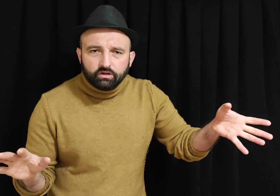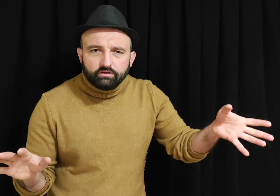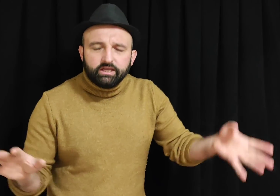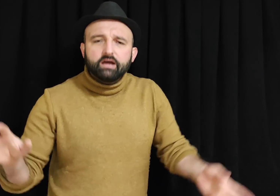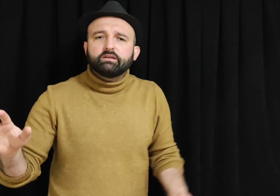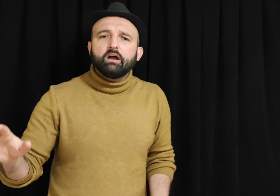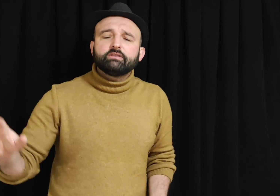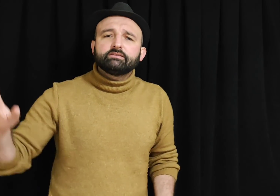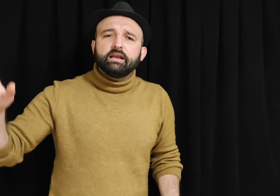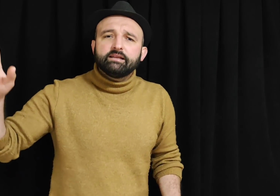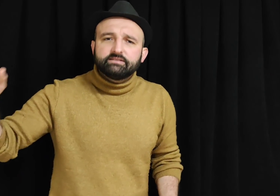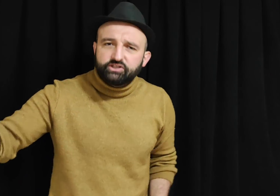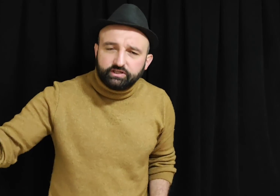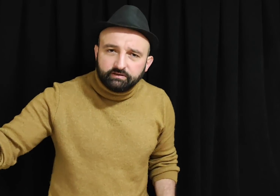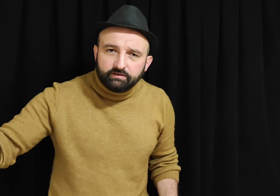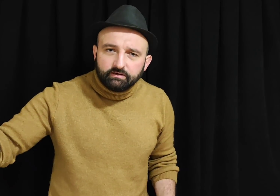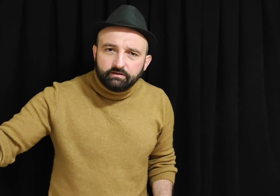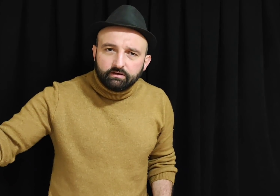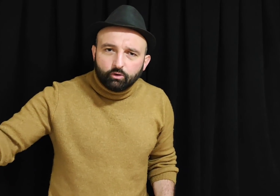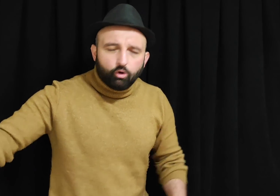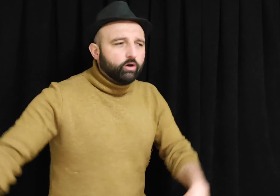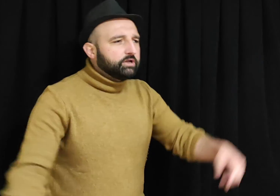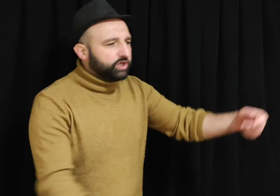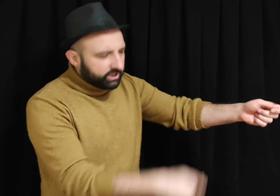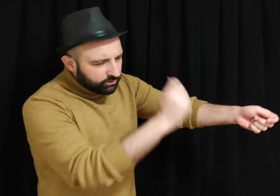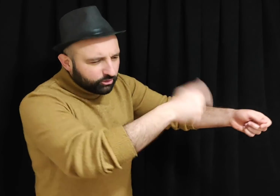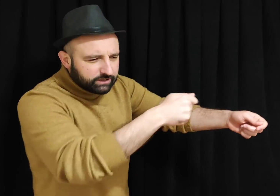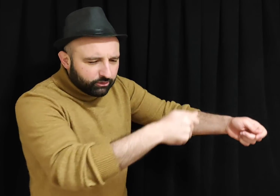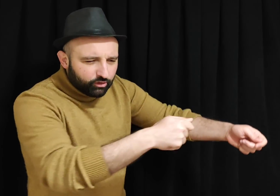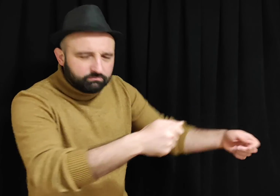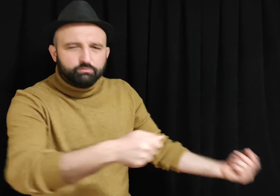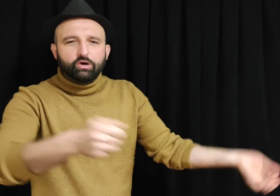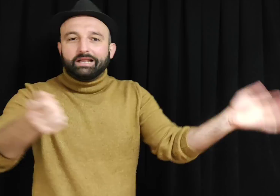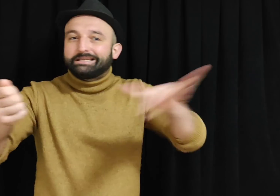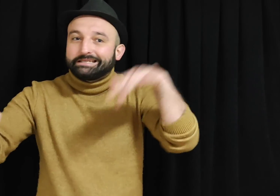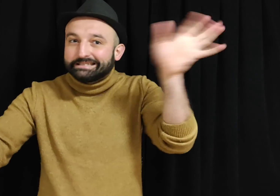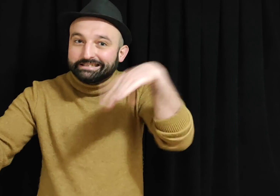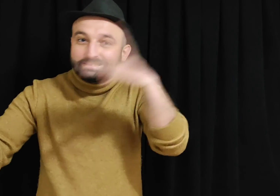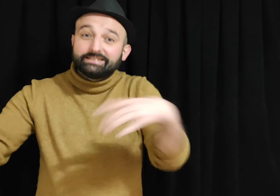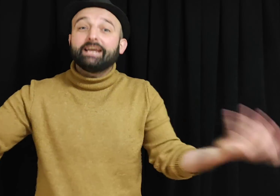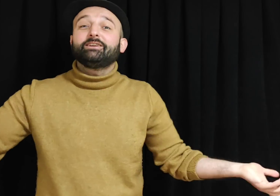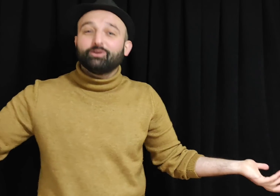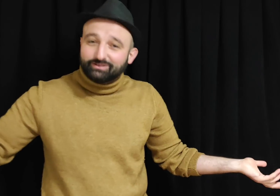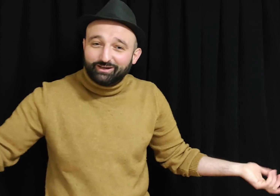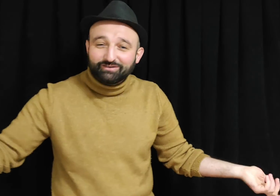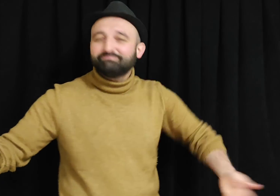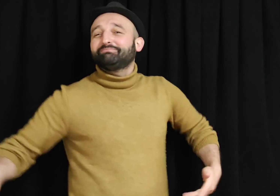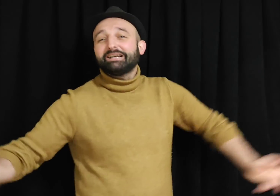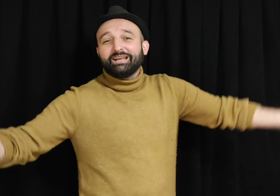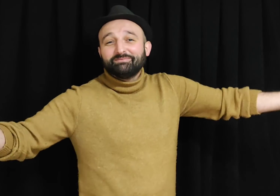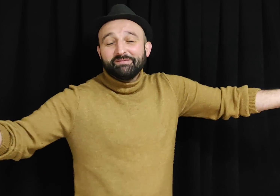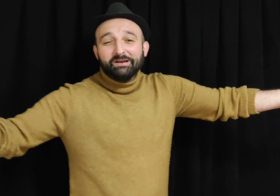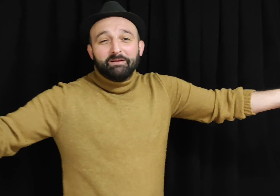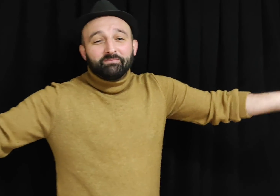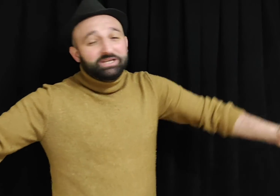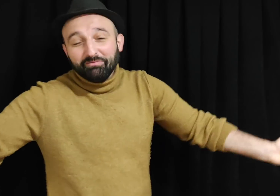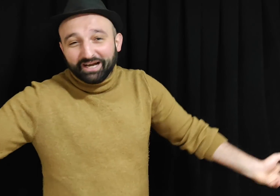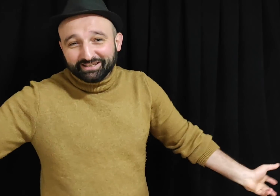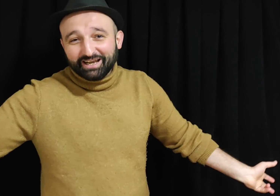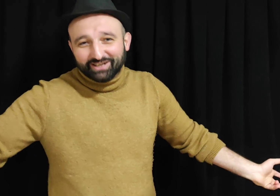Diğer tarafta Zelensiki. O ona şeyini gösteriyor. Bu buna şeyini gösteriyor. Bakalım. Kim kazanacak?